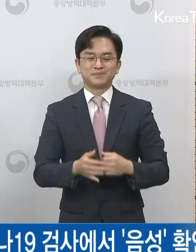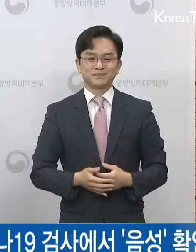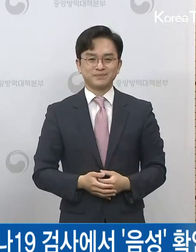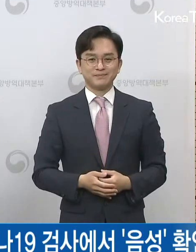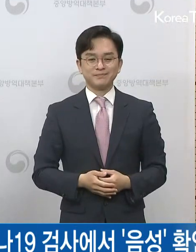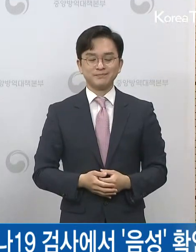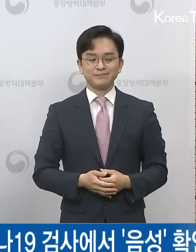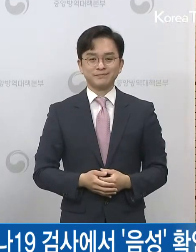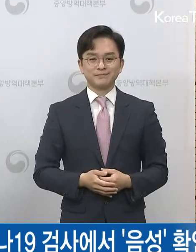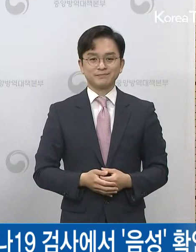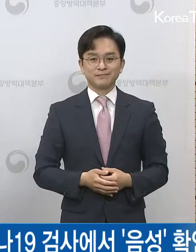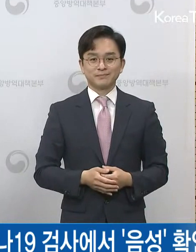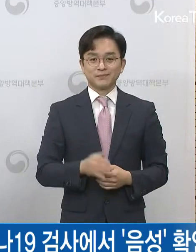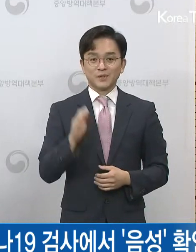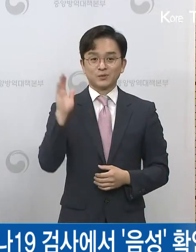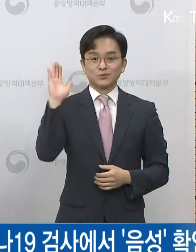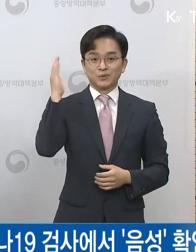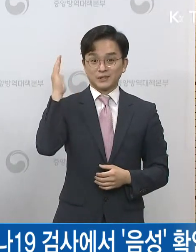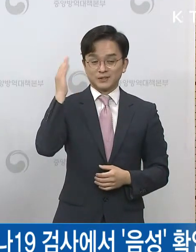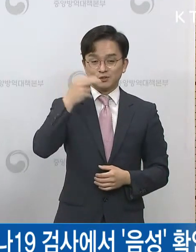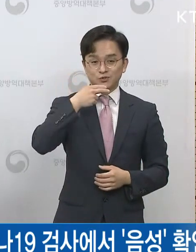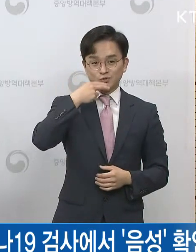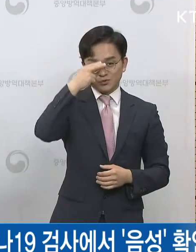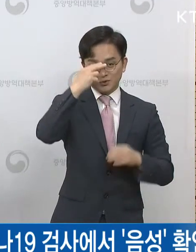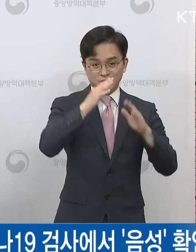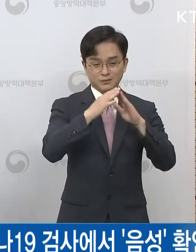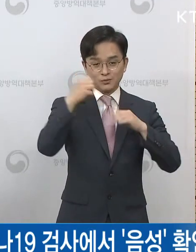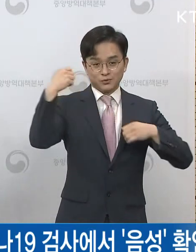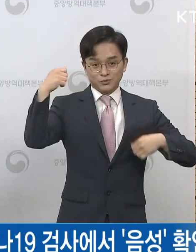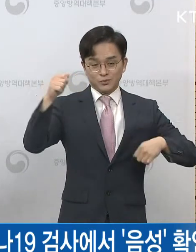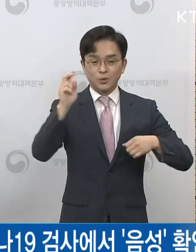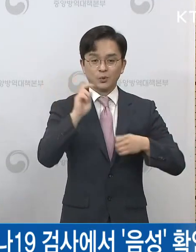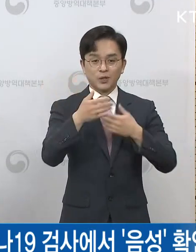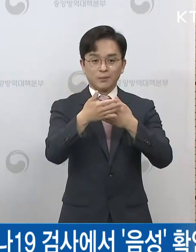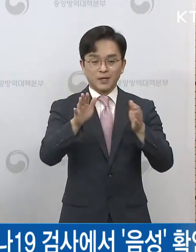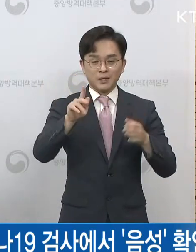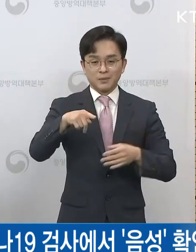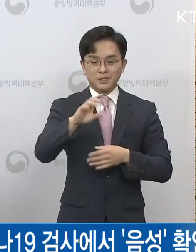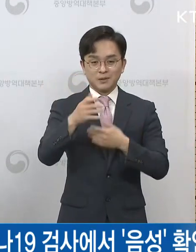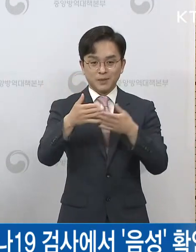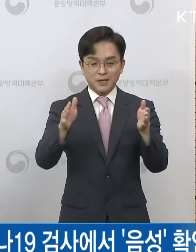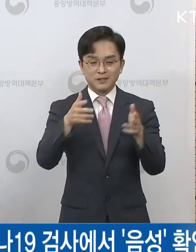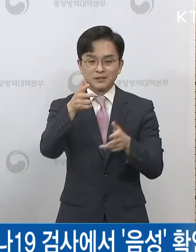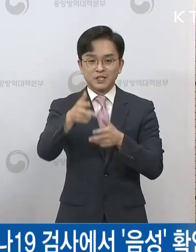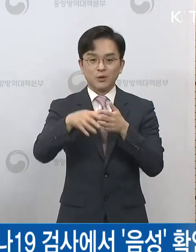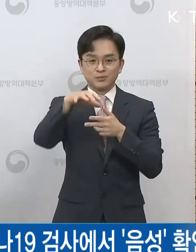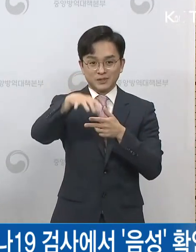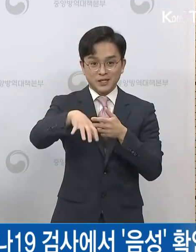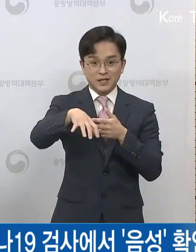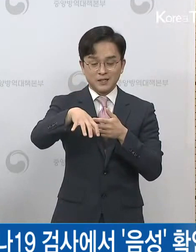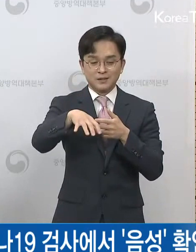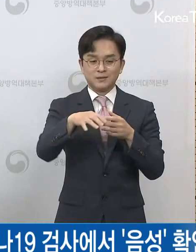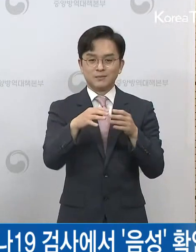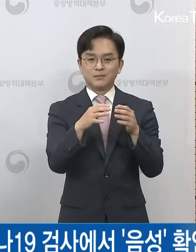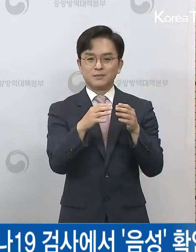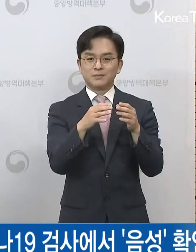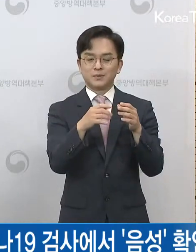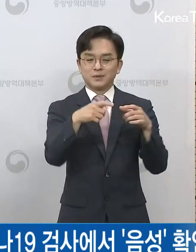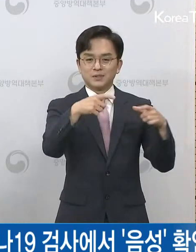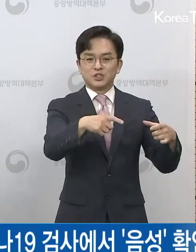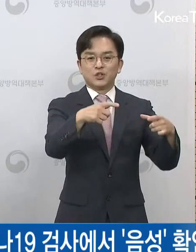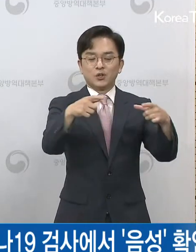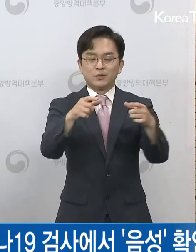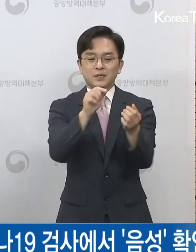중앙방역대책본부는 최근 들어 클럽, 주점, 음식점, 노래방, PC방, 학원, 사업장 등에서의 접촉으로 인한 지역사회